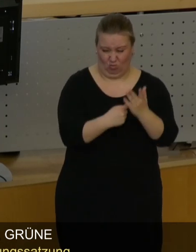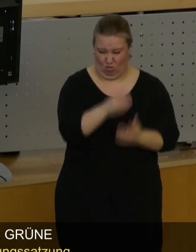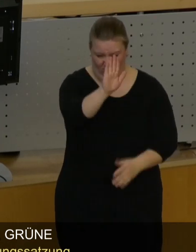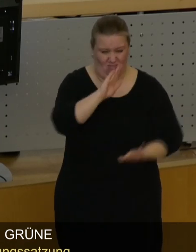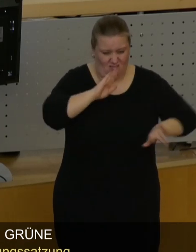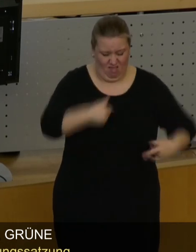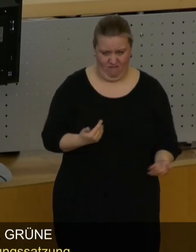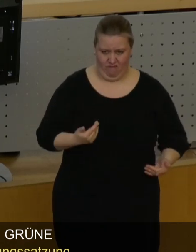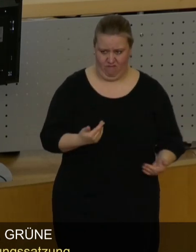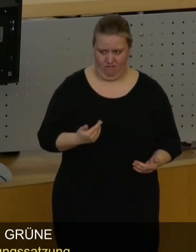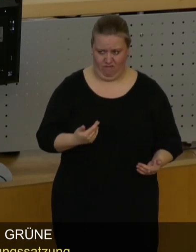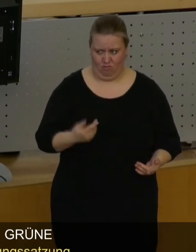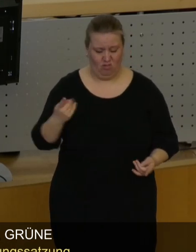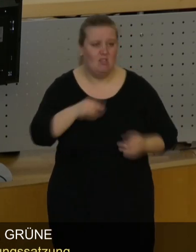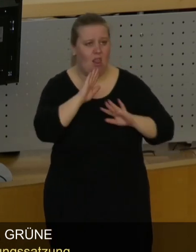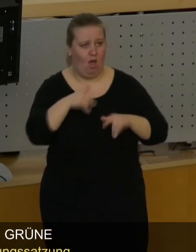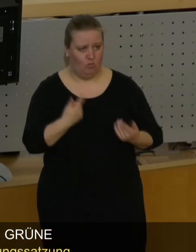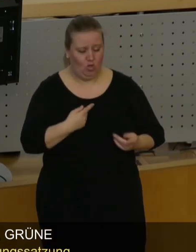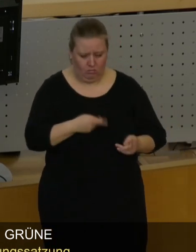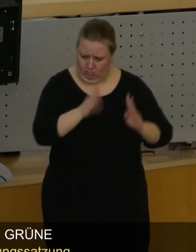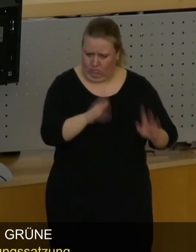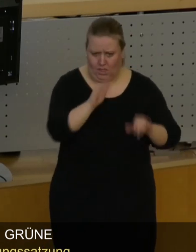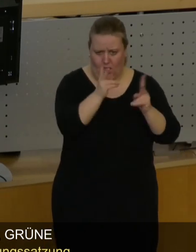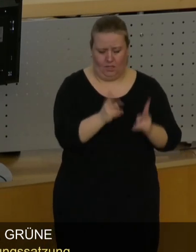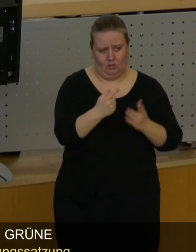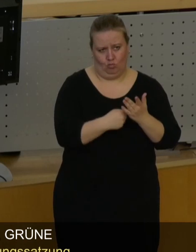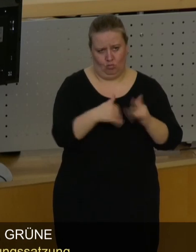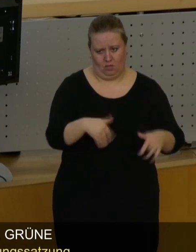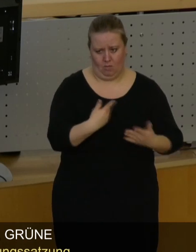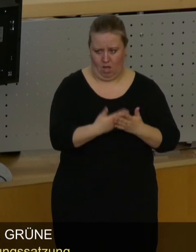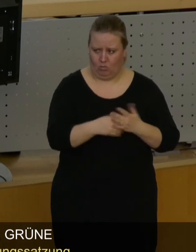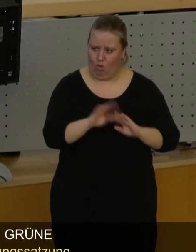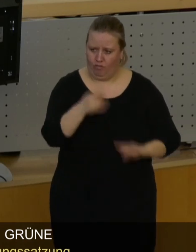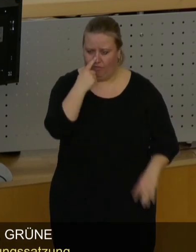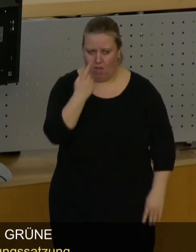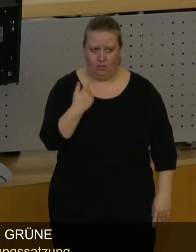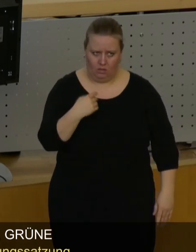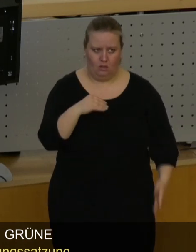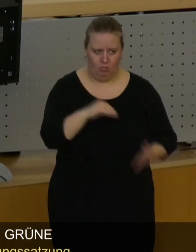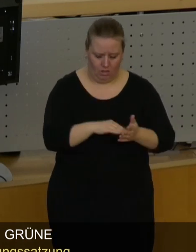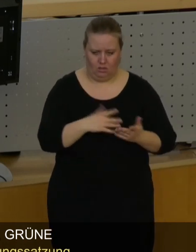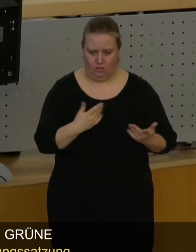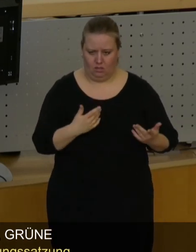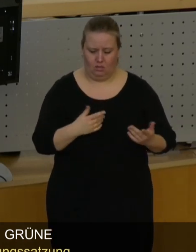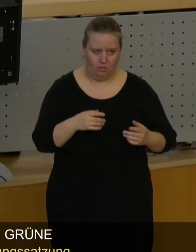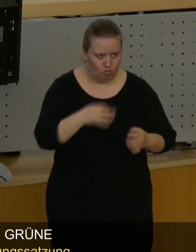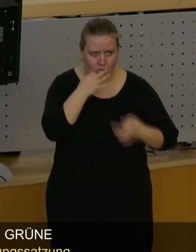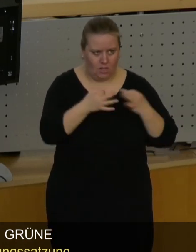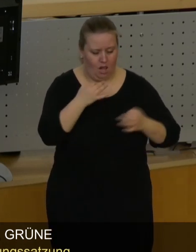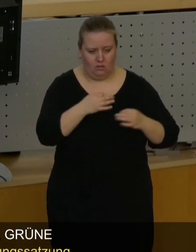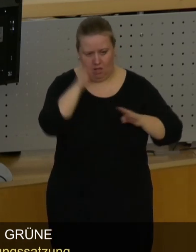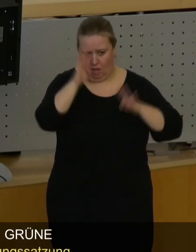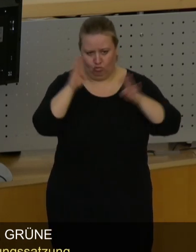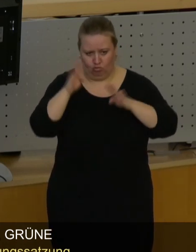Bürgerinnen und Bürger über ihre Angelegenheiten, auch im Zweifelsfall mit konkreten, verschiedenen